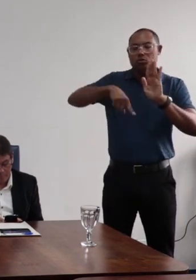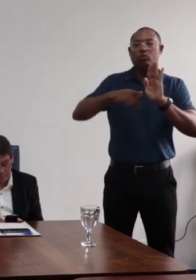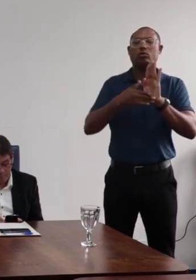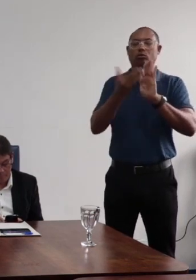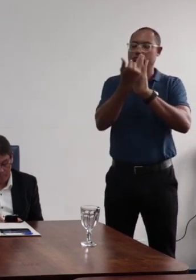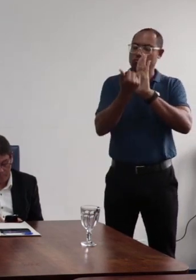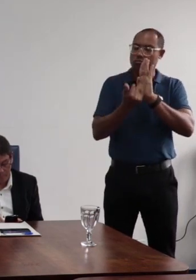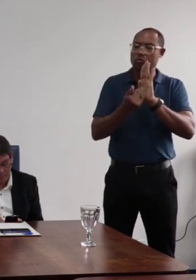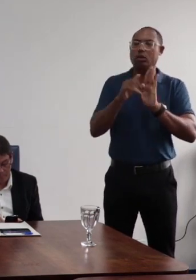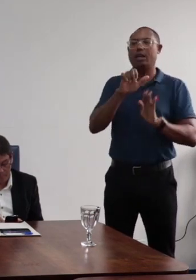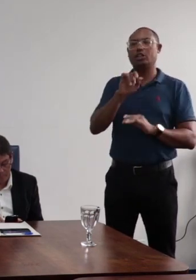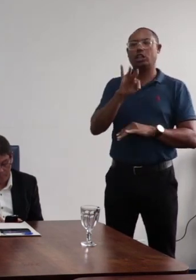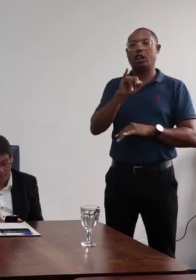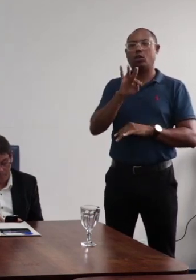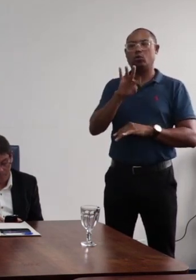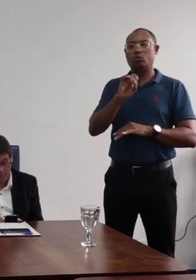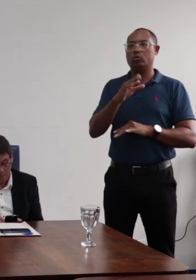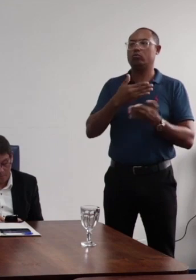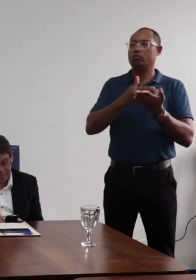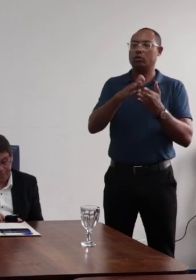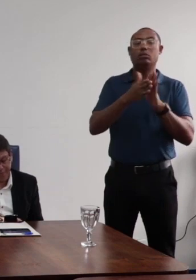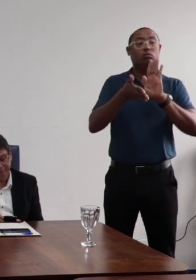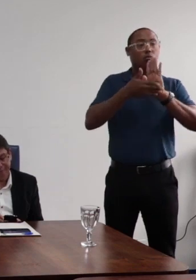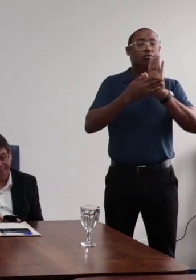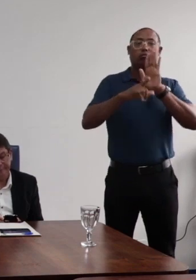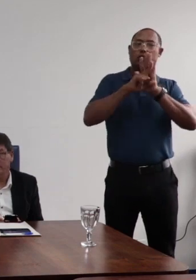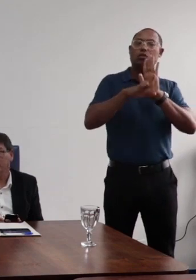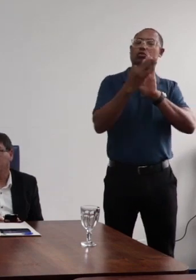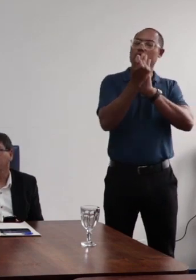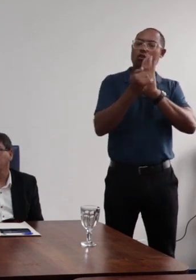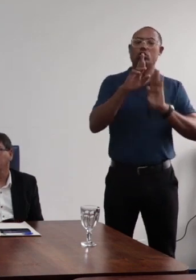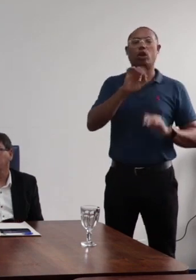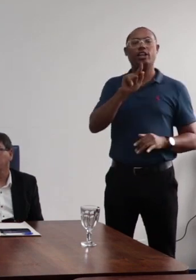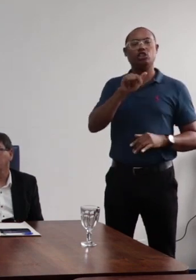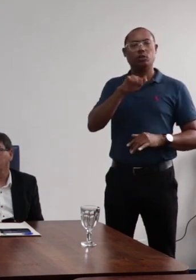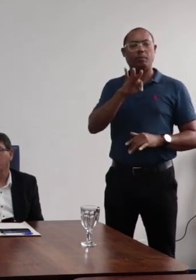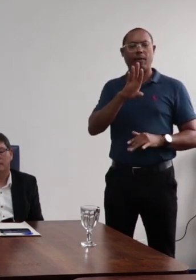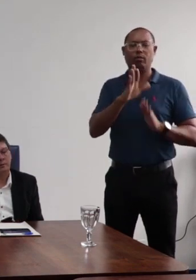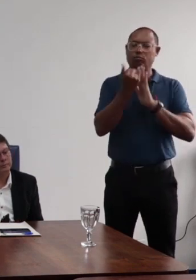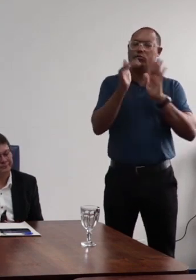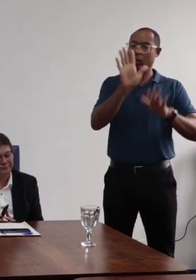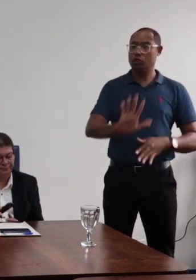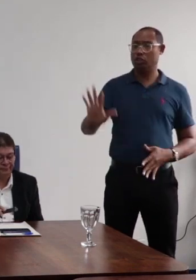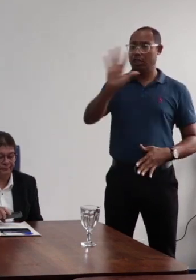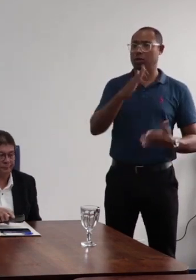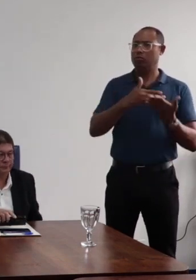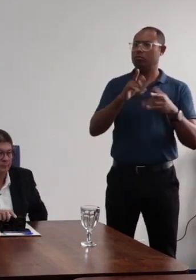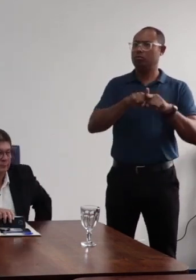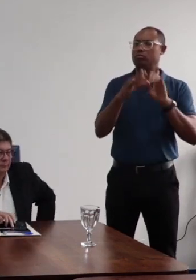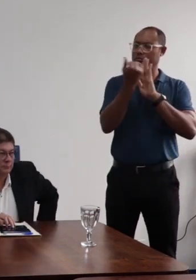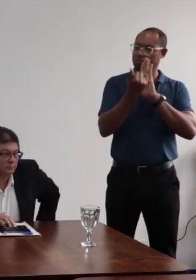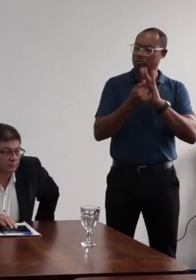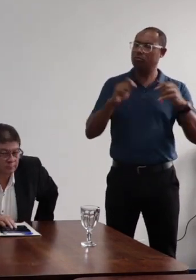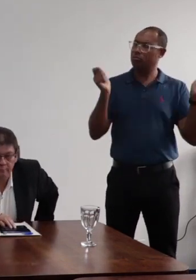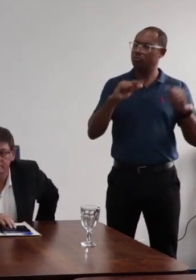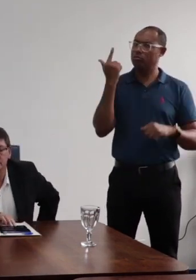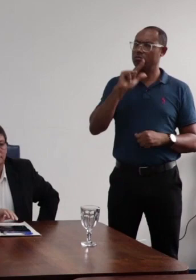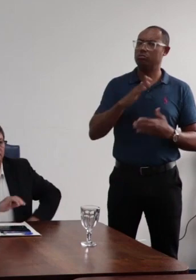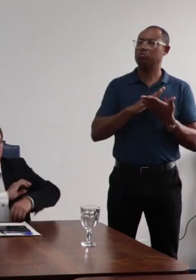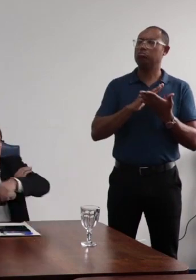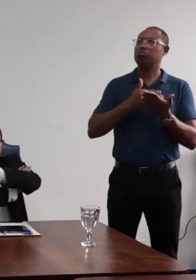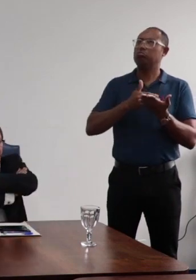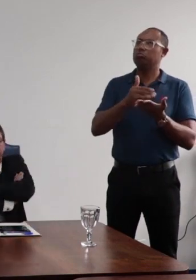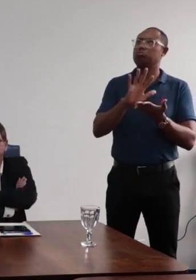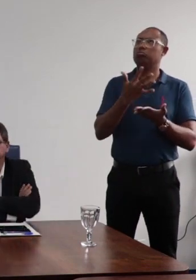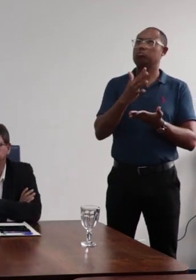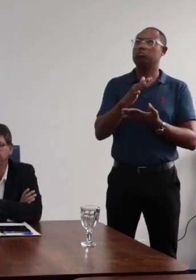estatuto, através da estatua índice, do nosso regimento geral, é verdade que são instrumentos normativos que já têm duração